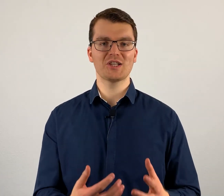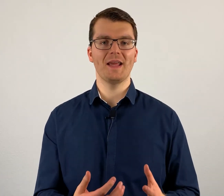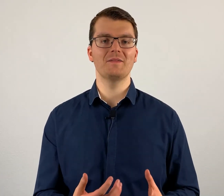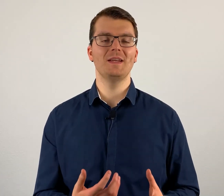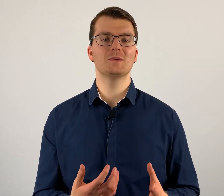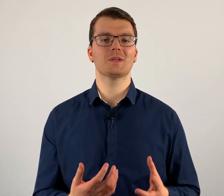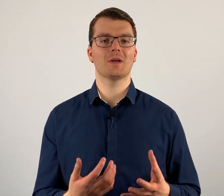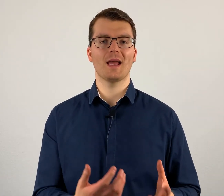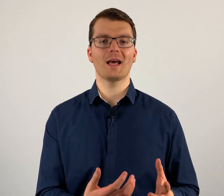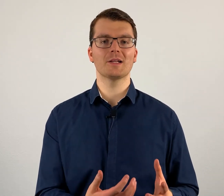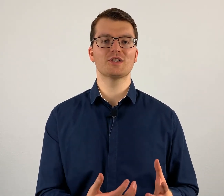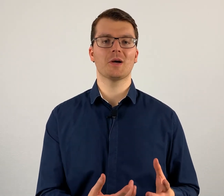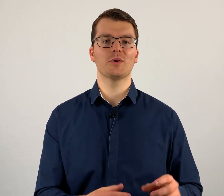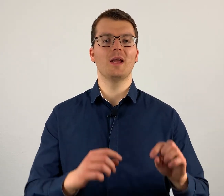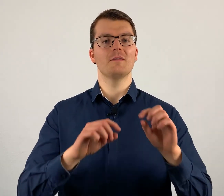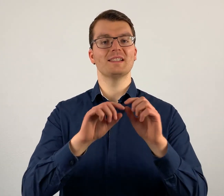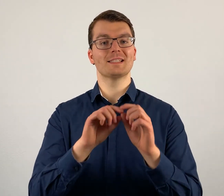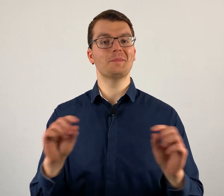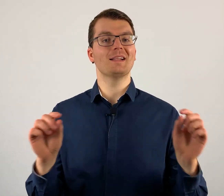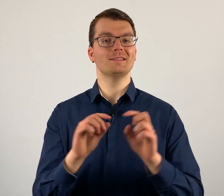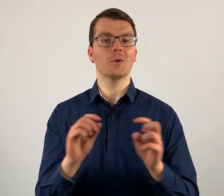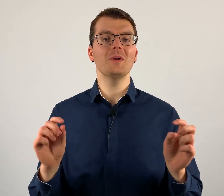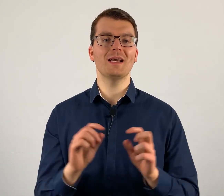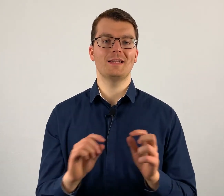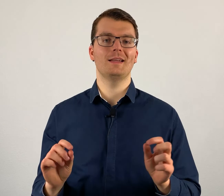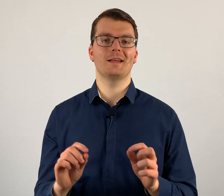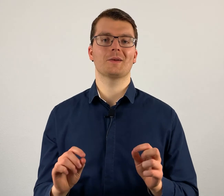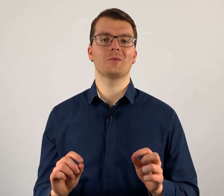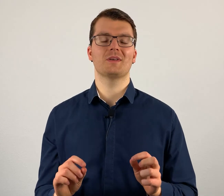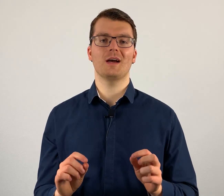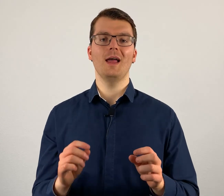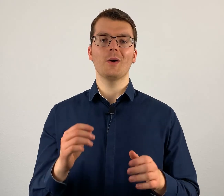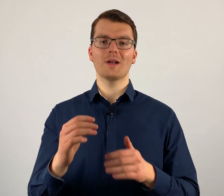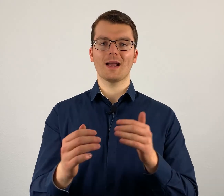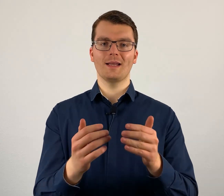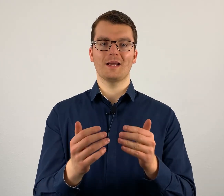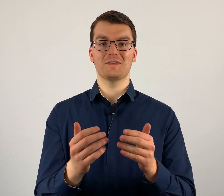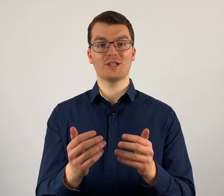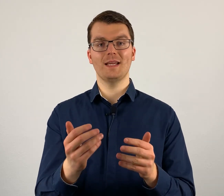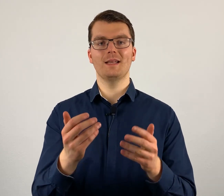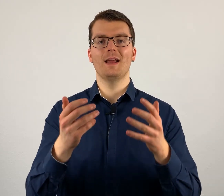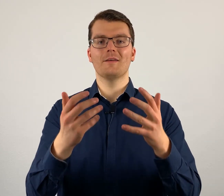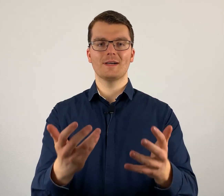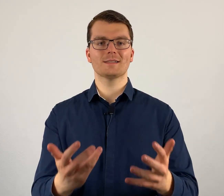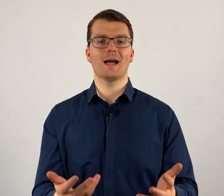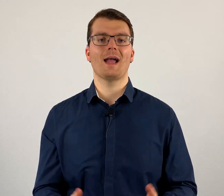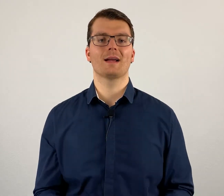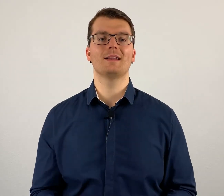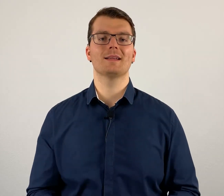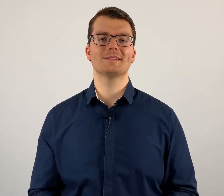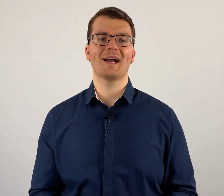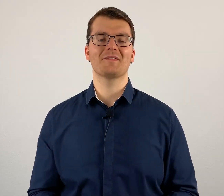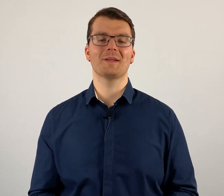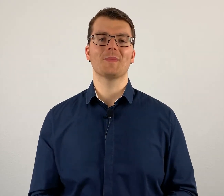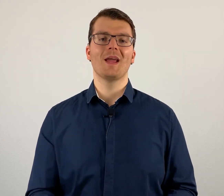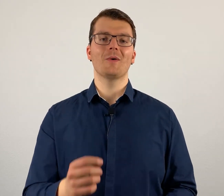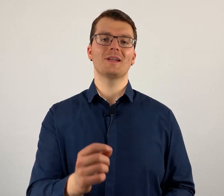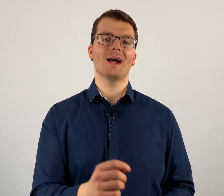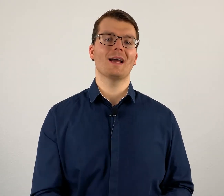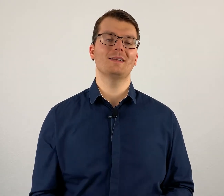schnellen Videos auch gerne anschauen, weil es gibt ja diese Untertitel da drunter und dann kann ich halt verstehen, was da eigentlich gesagt wird. Und da kann ich